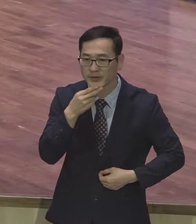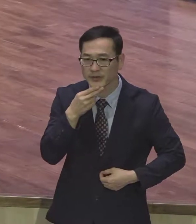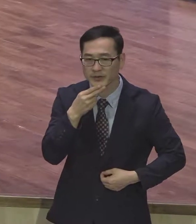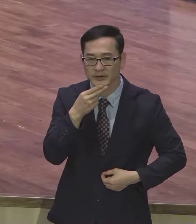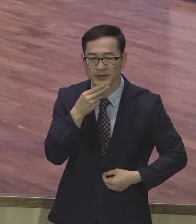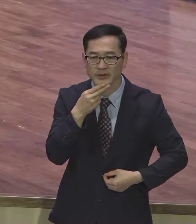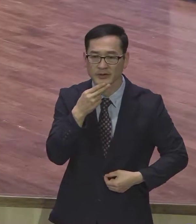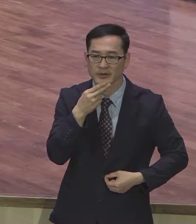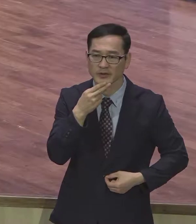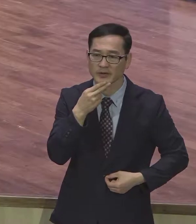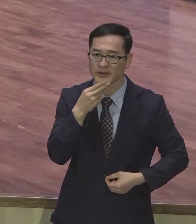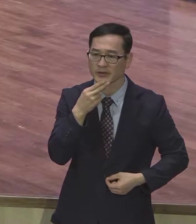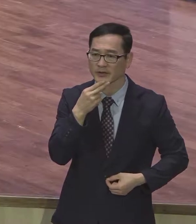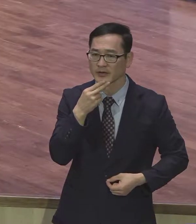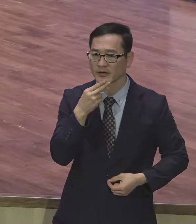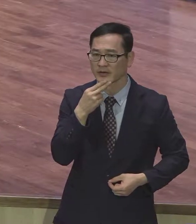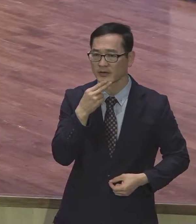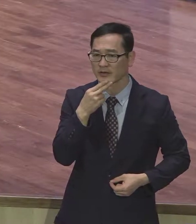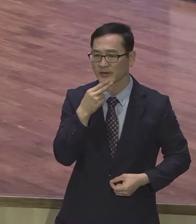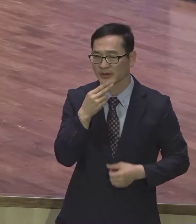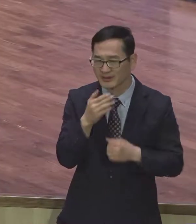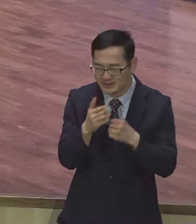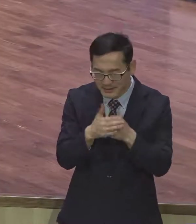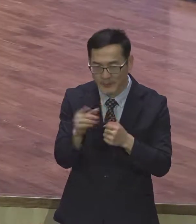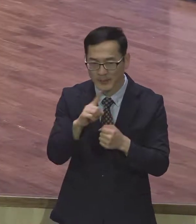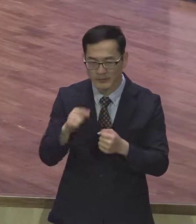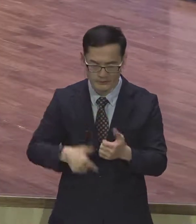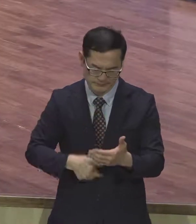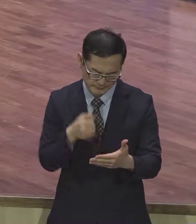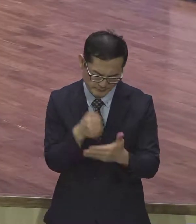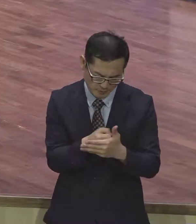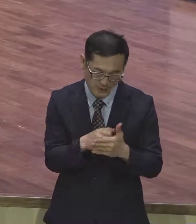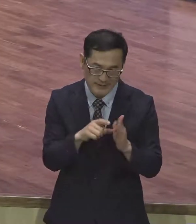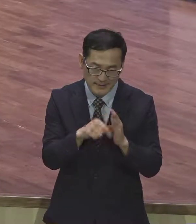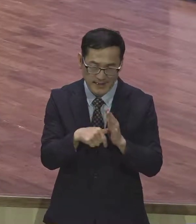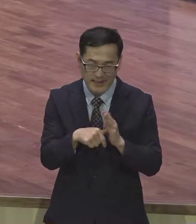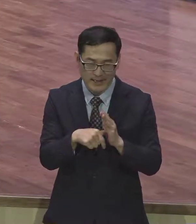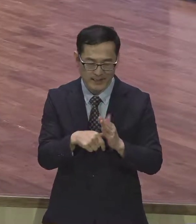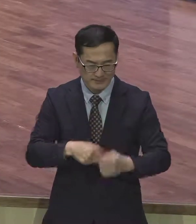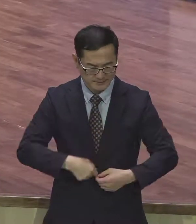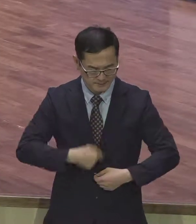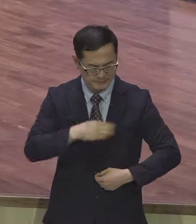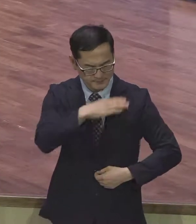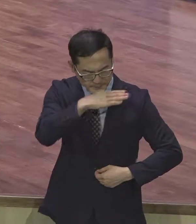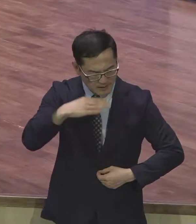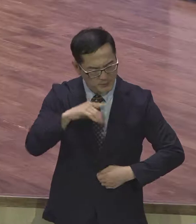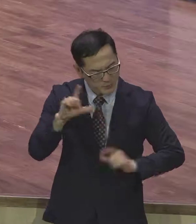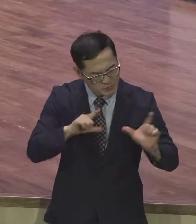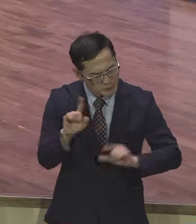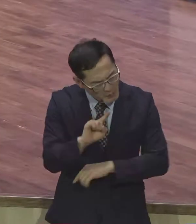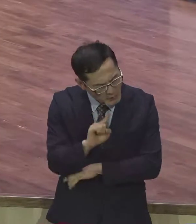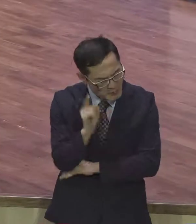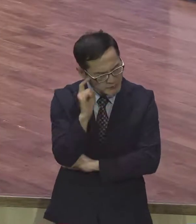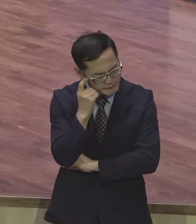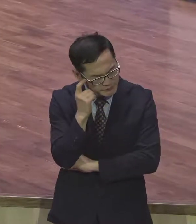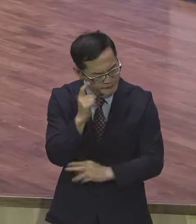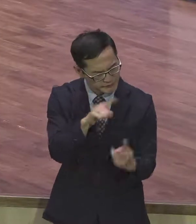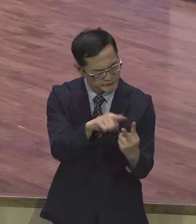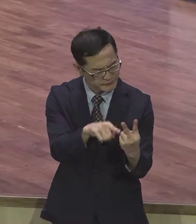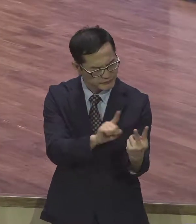우리는 어떤 결정을 할 때 어떻게 하는 것이 정의로운가 그렇게 생각하면 안 돼요. 어떻게